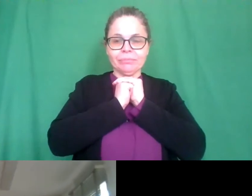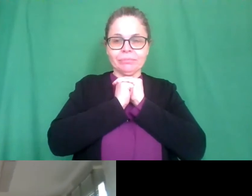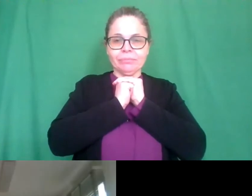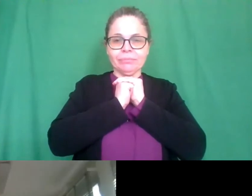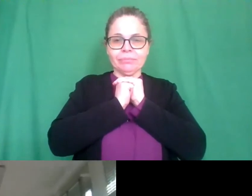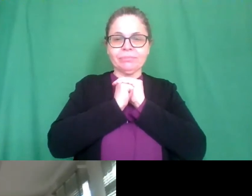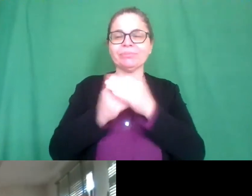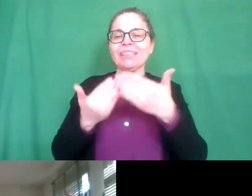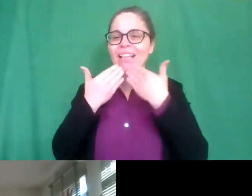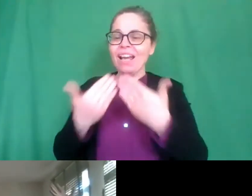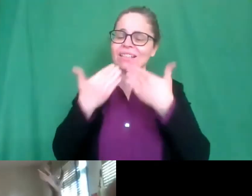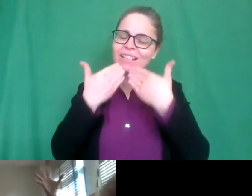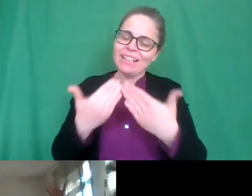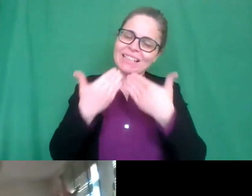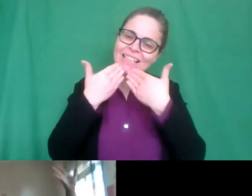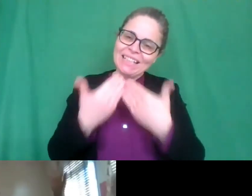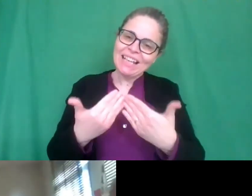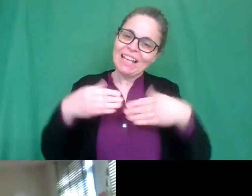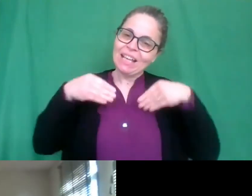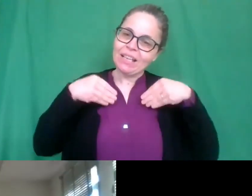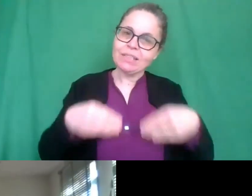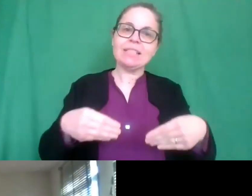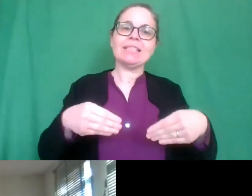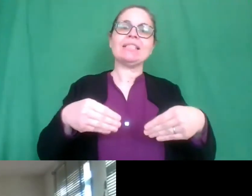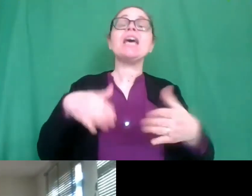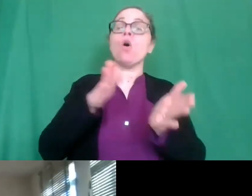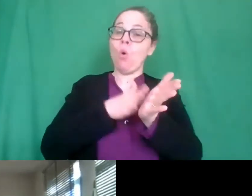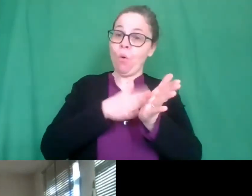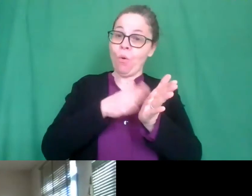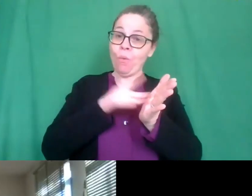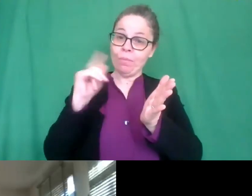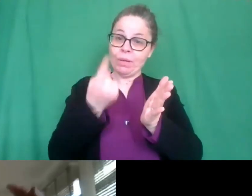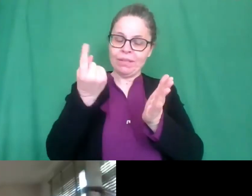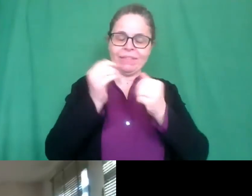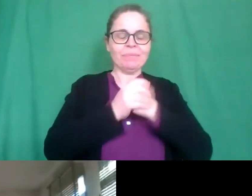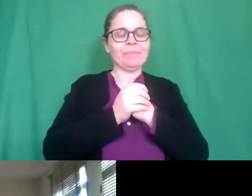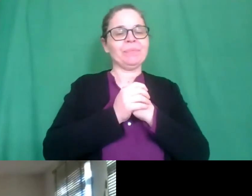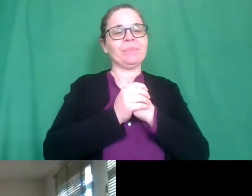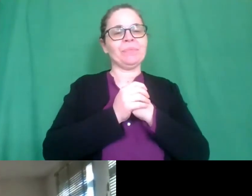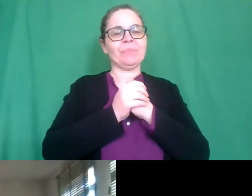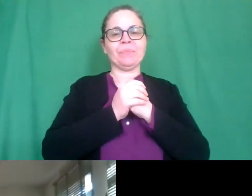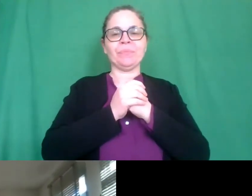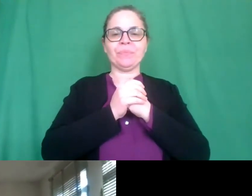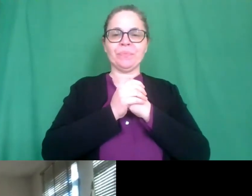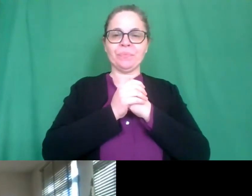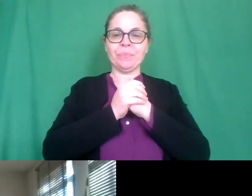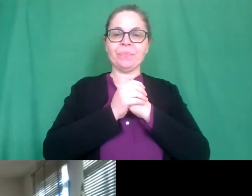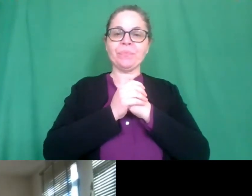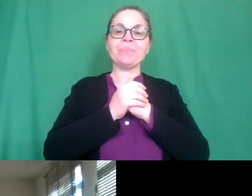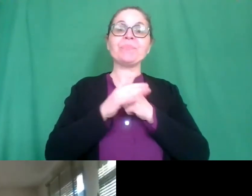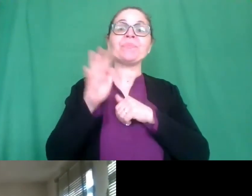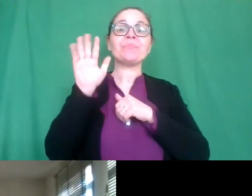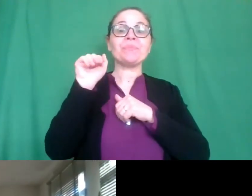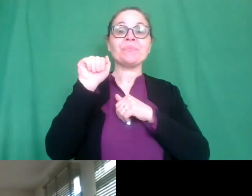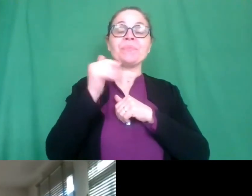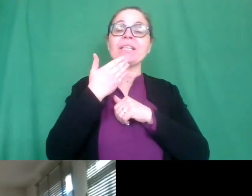grazie grazie per la vostra partecipazione e complimenti allora saluti saluti e grazie soprattutto